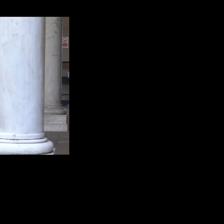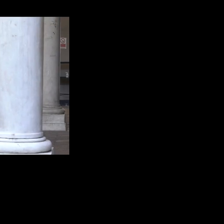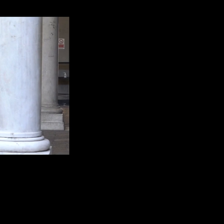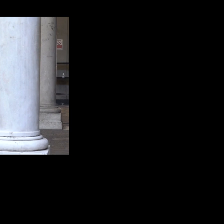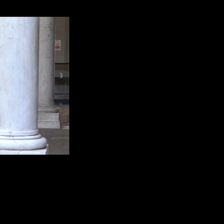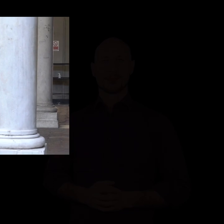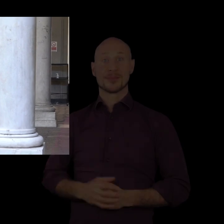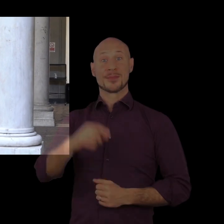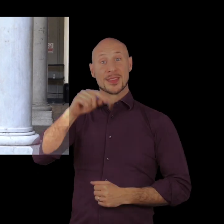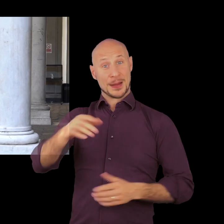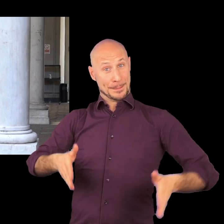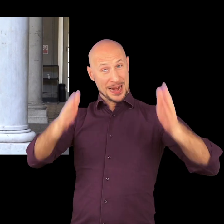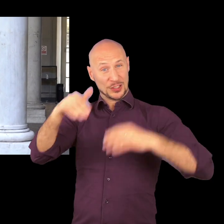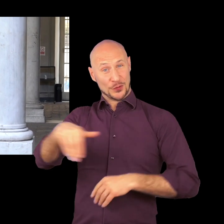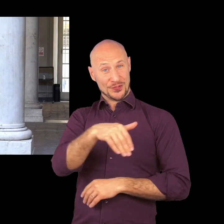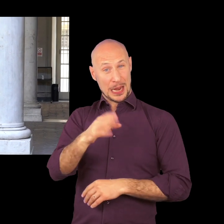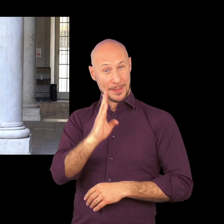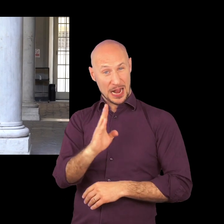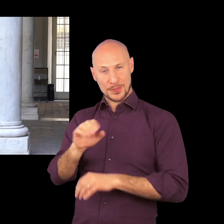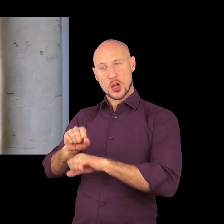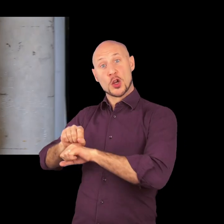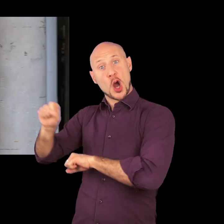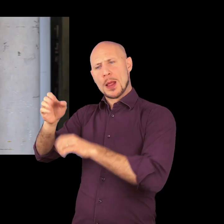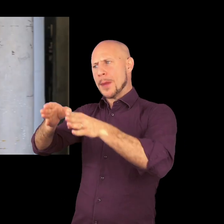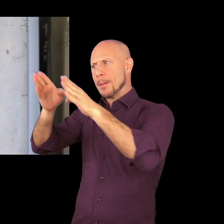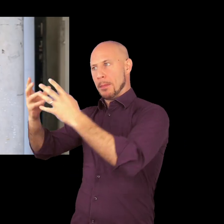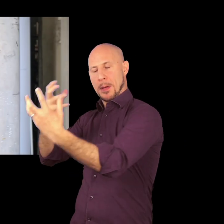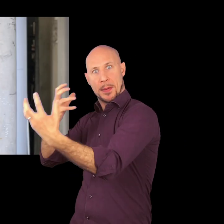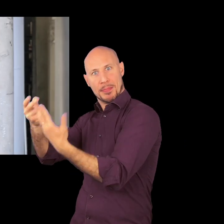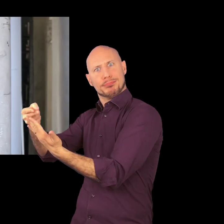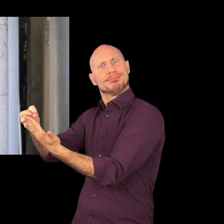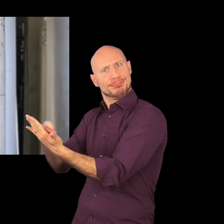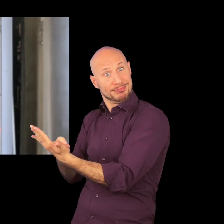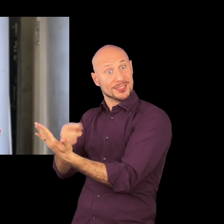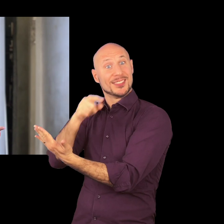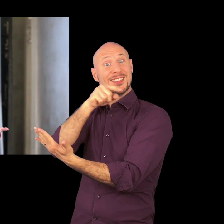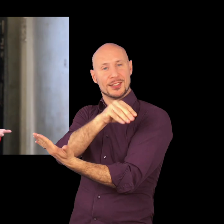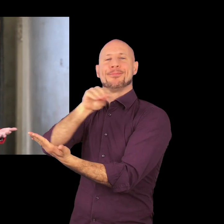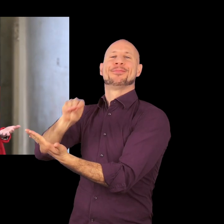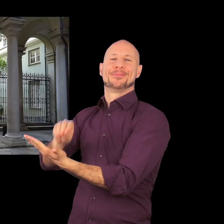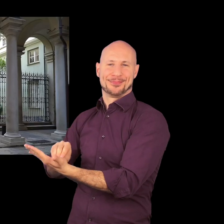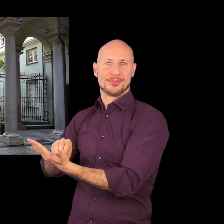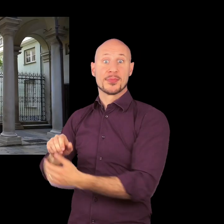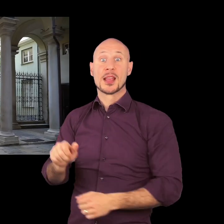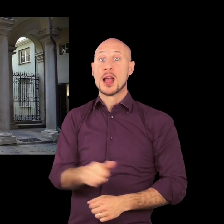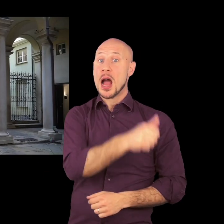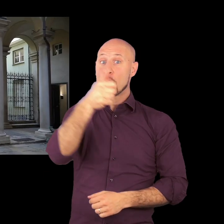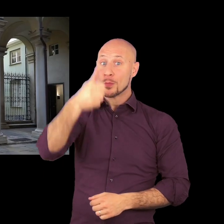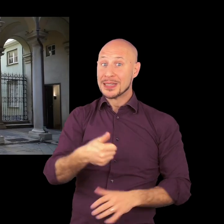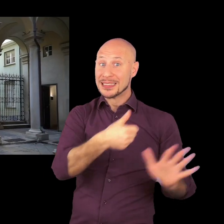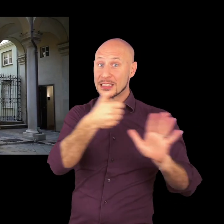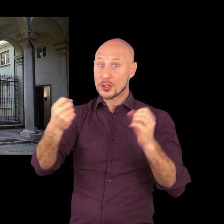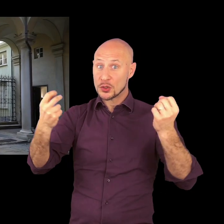Oggi ci troviamo in via Balbi, in uno dei palazzi più suggestivi ed eccezionali che appartengono al circuito dei Rolly. L'edificio fu